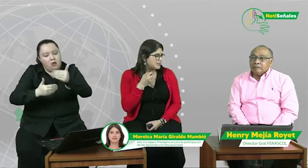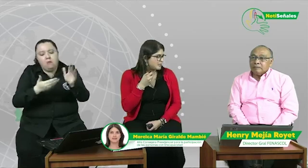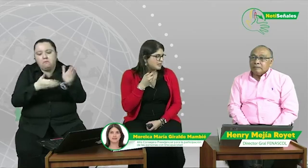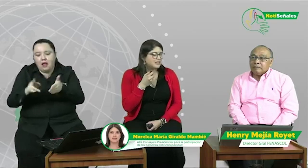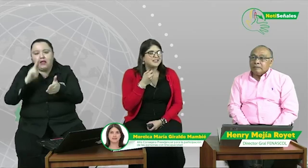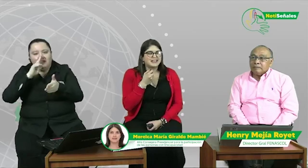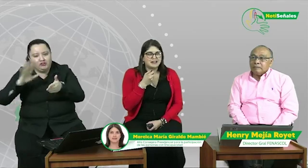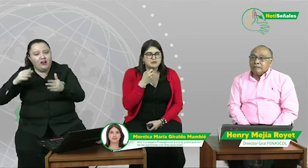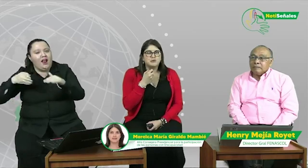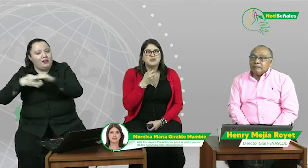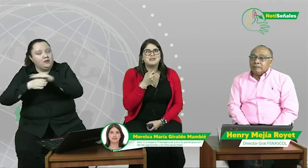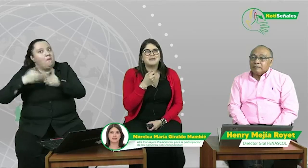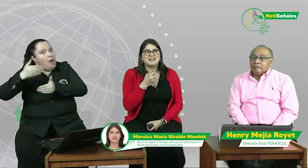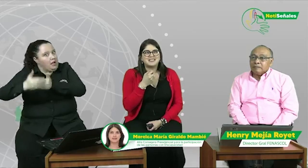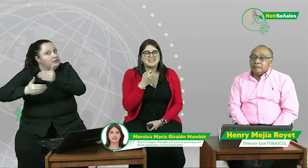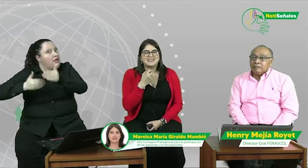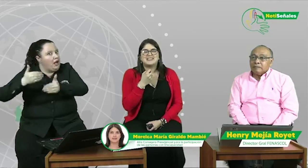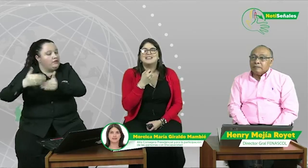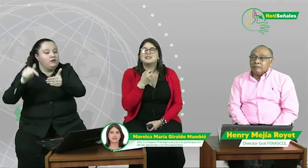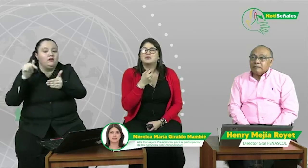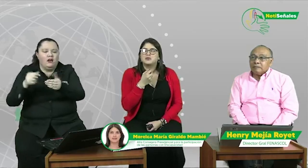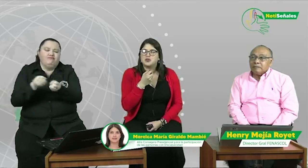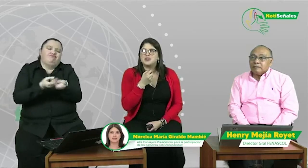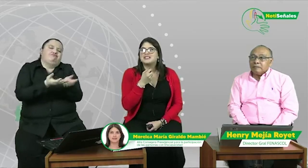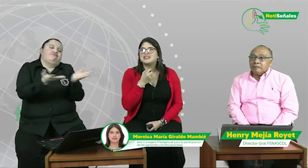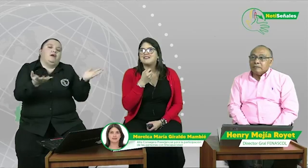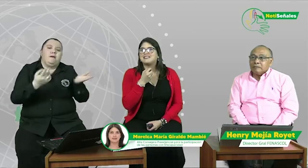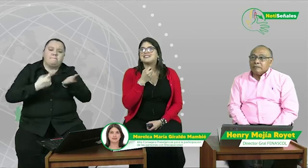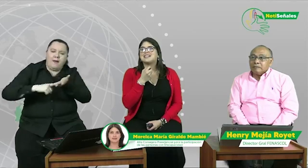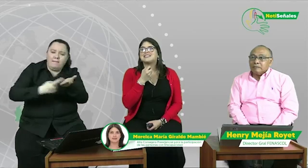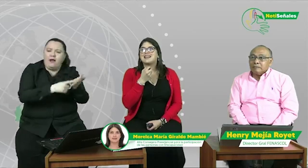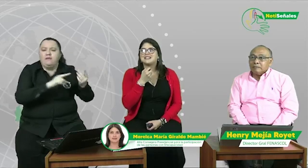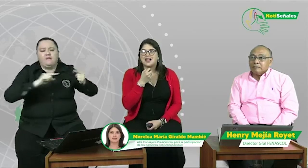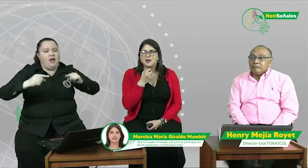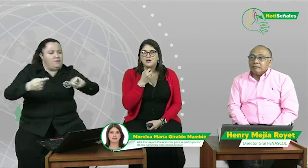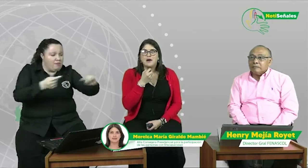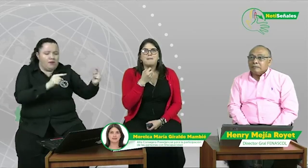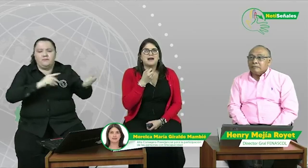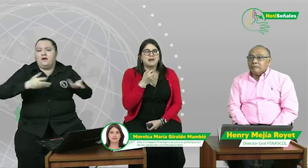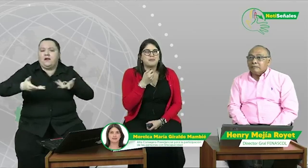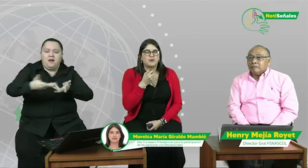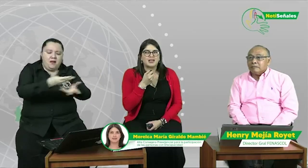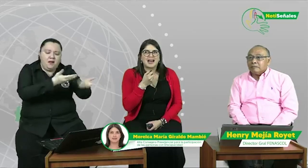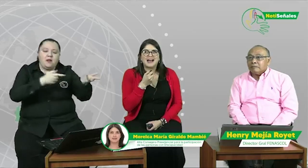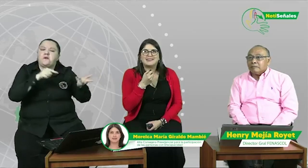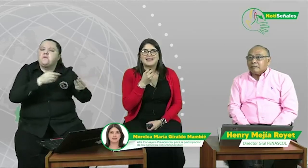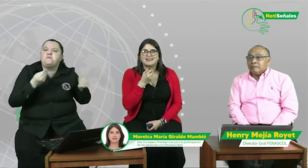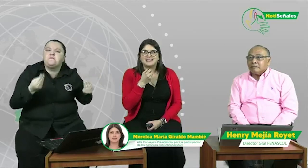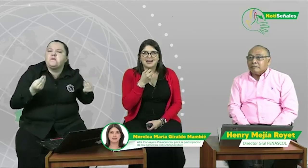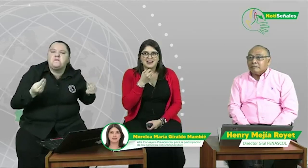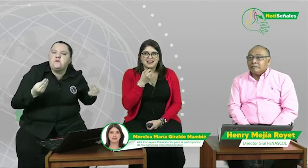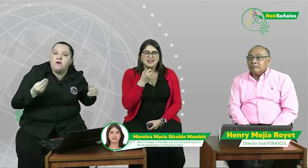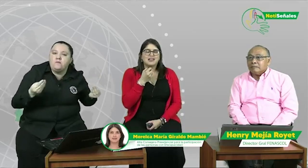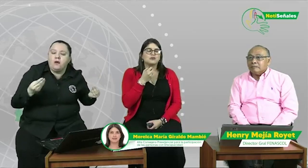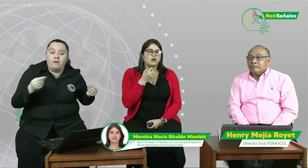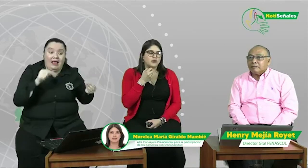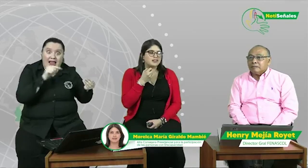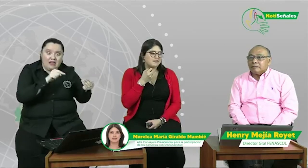de los múltiples discusiones y debates que se han dado para poder aterrizar todo el tema de